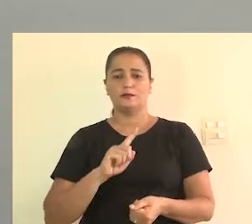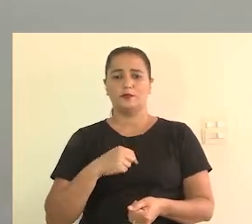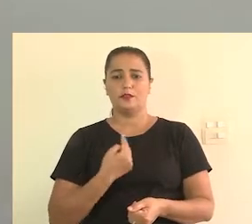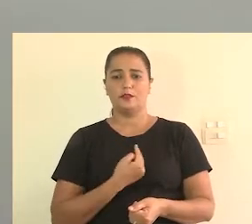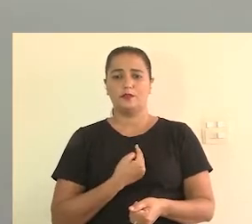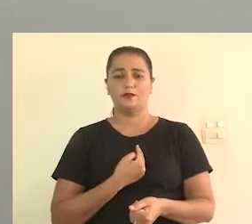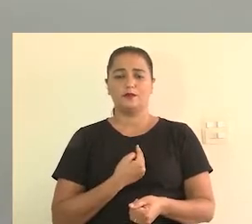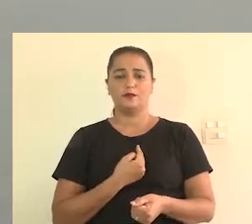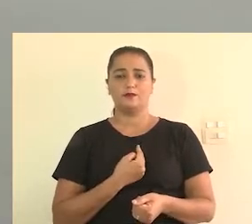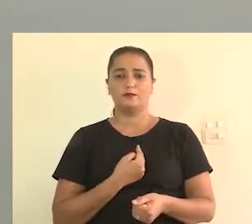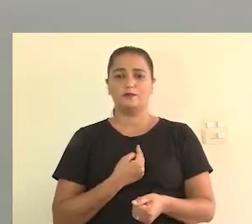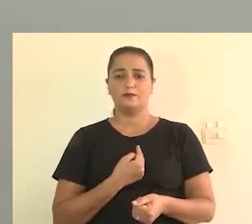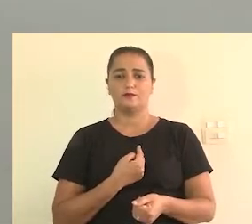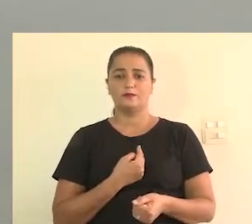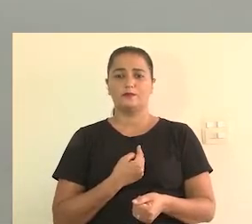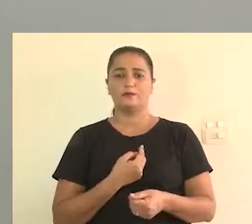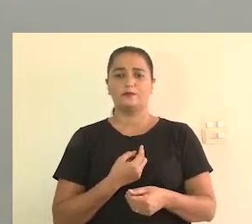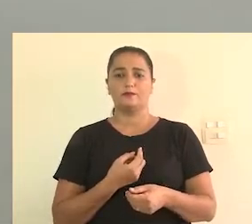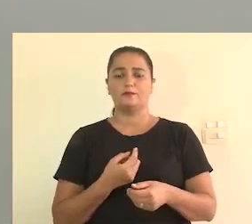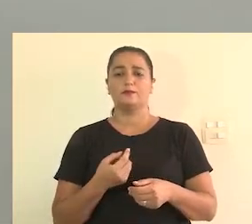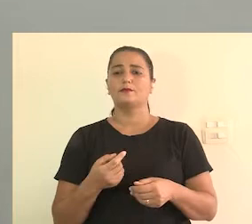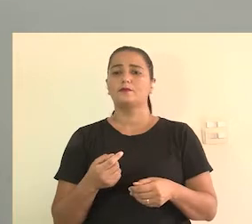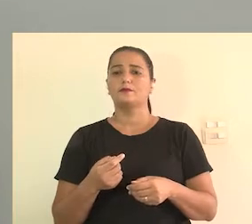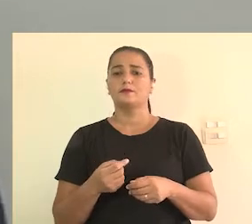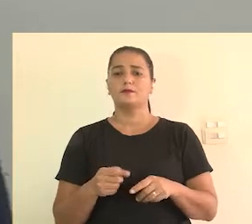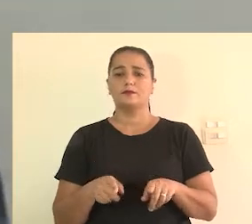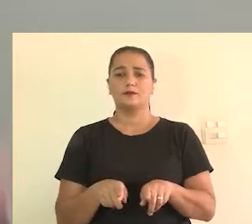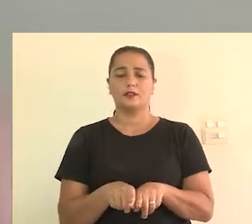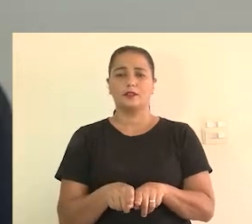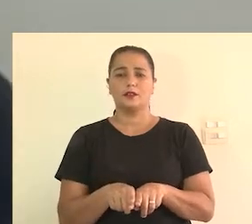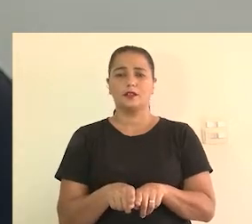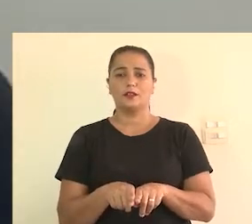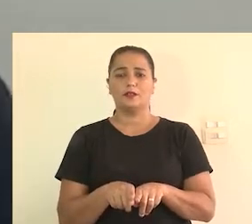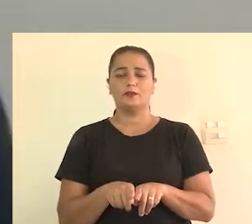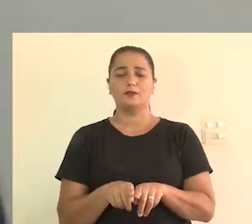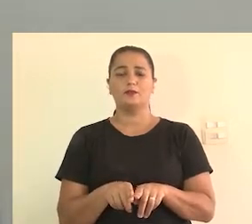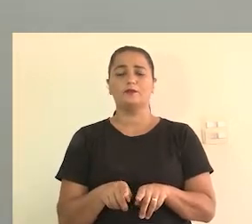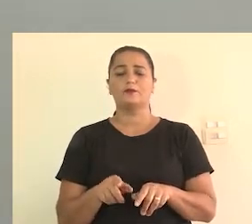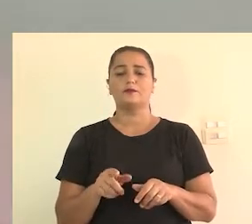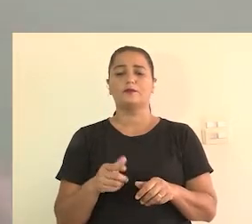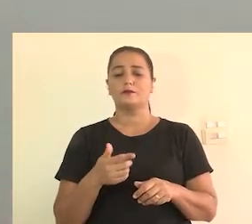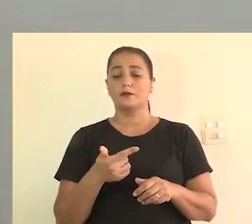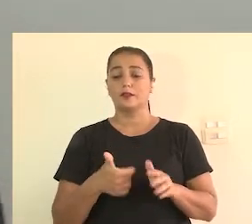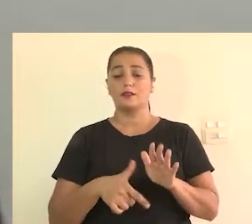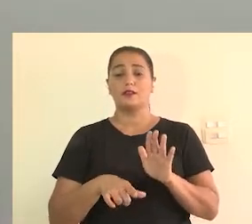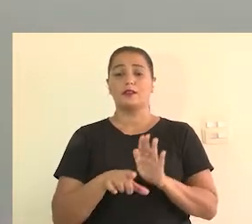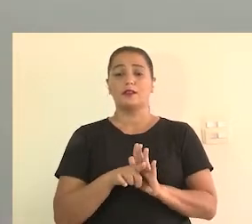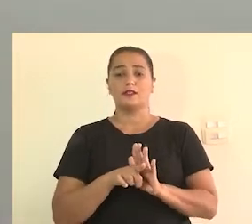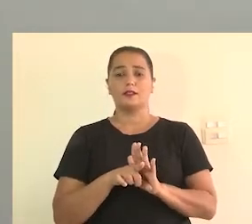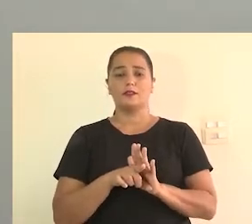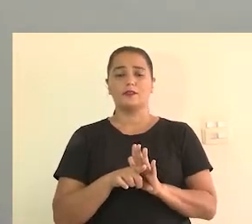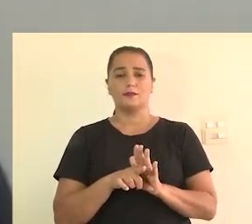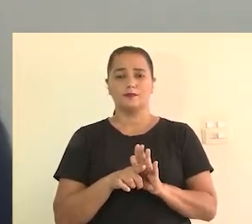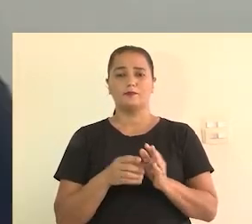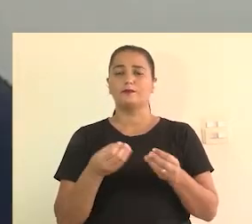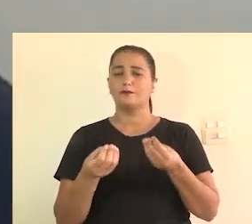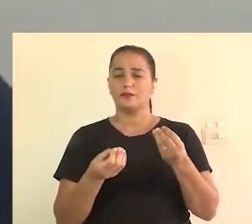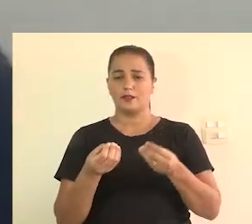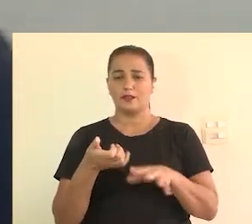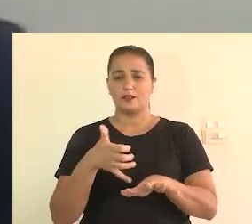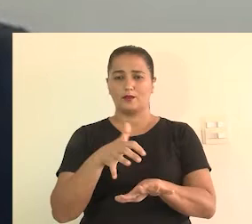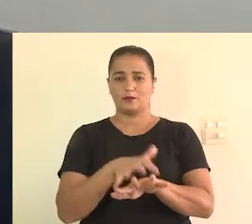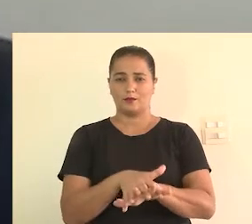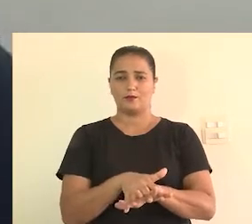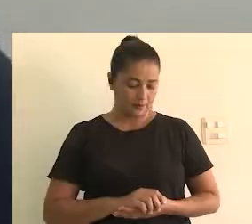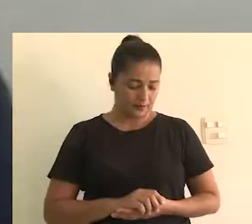a gente sabe que existem alguns eventos que ignoram praticamente a lei brasileira de inclusão, né?